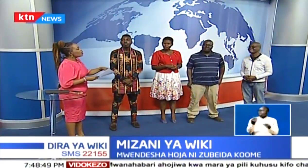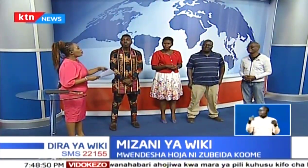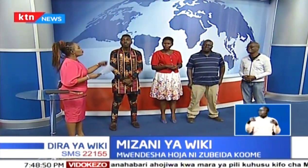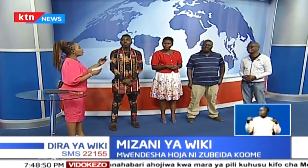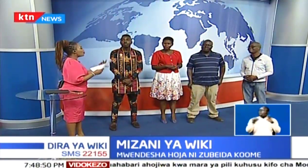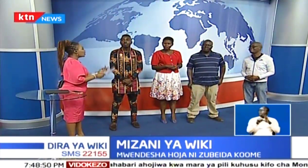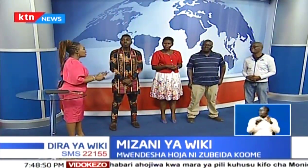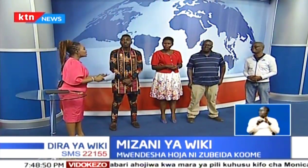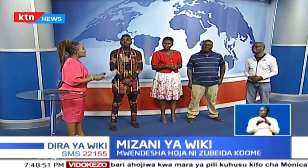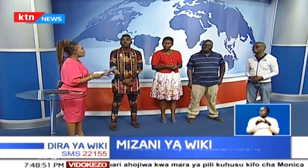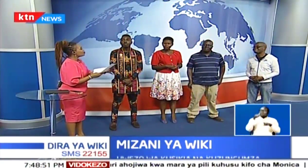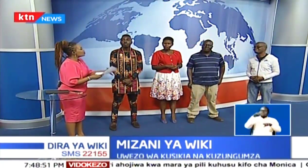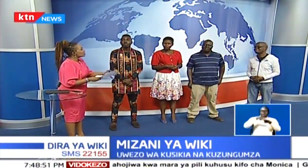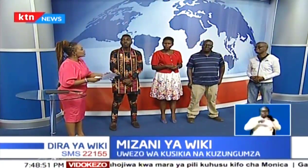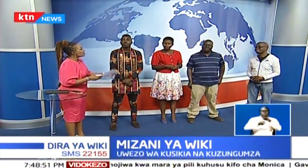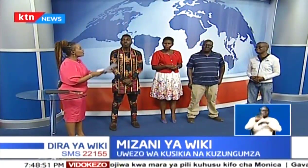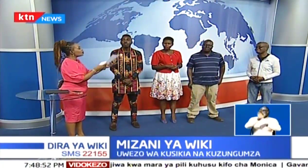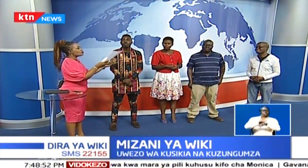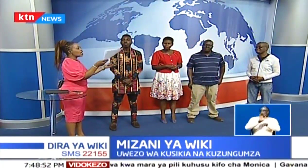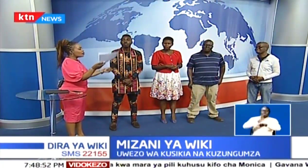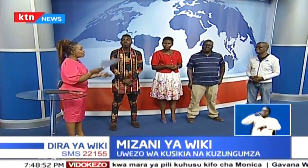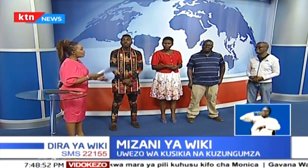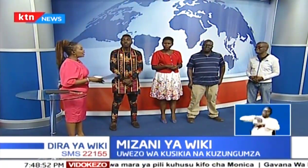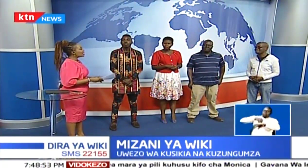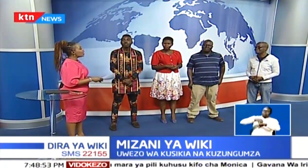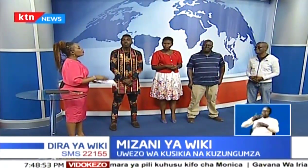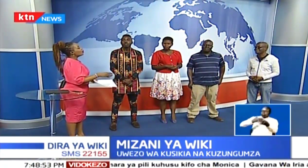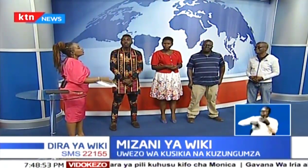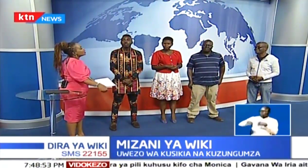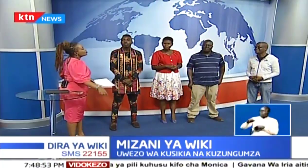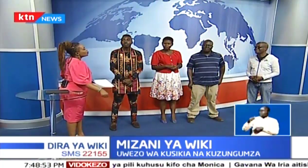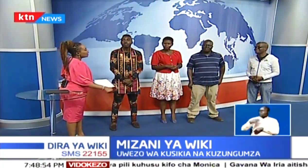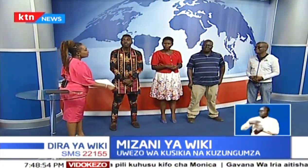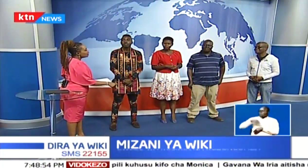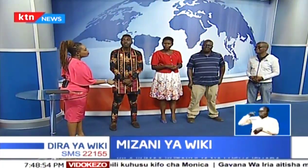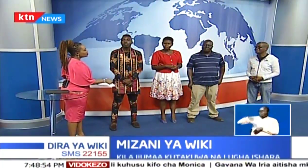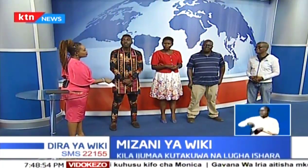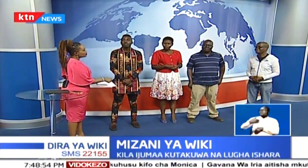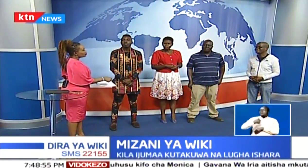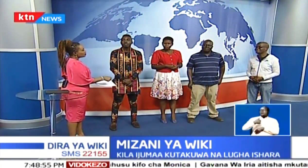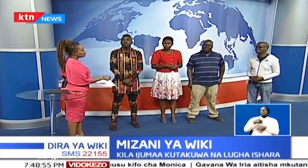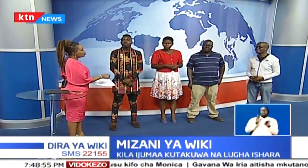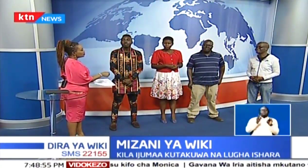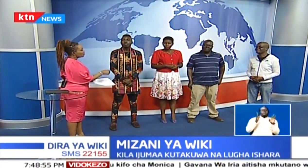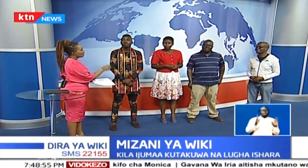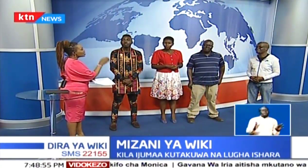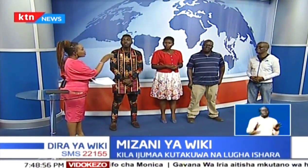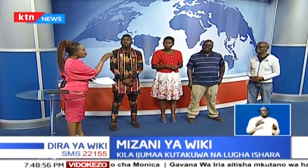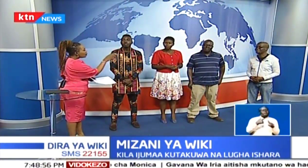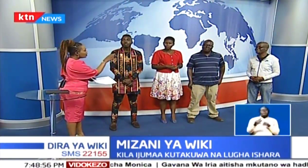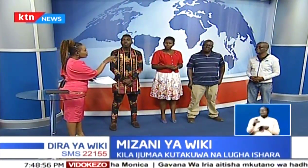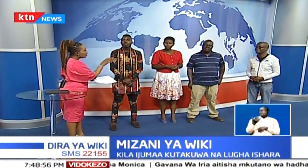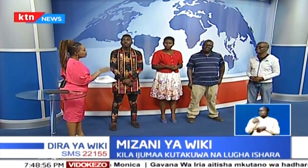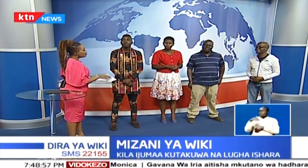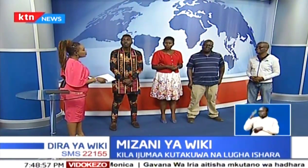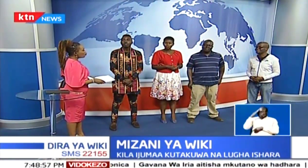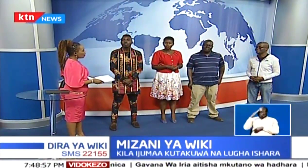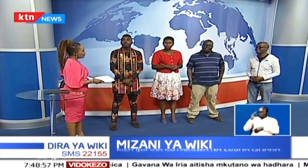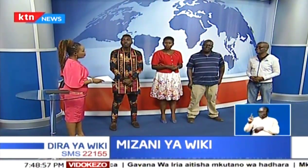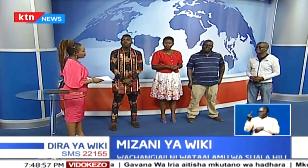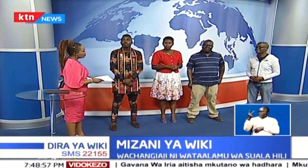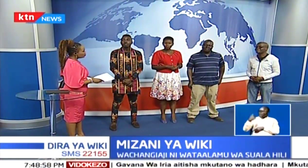sababu, umesema, wanaputaka kuenda kanisani, msikitini, kutangamana na raia, wanaitaji kunda na mtafsiri wa ishara. Njie, kama